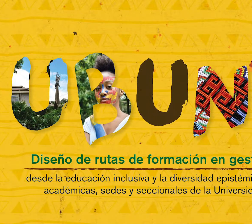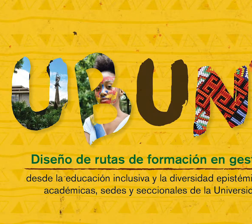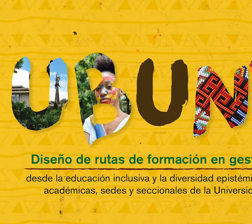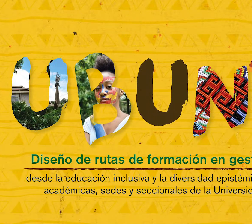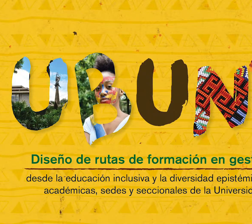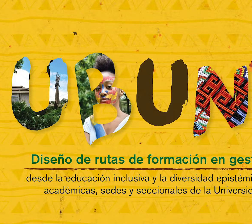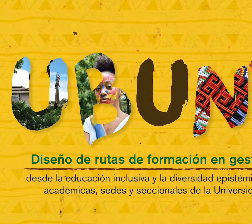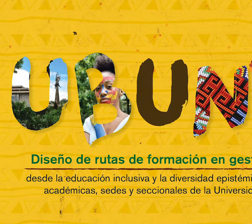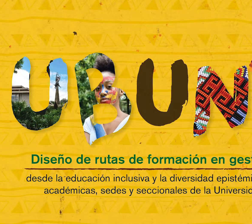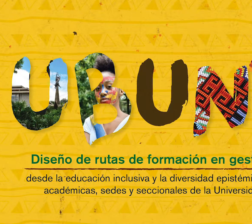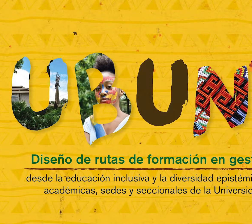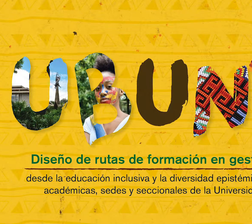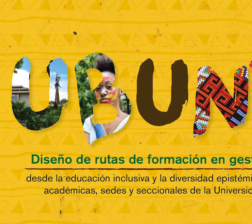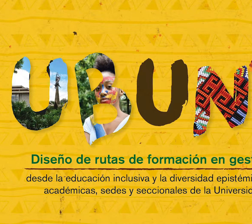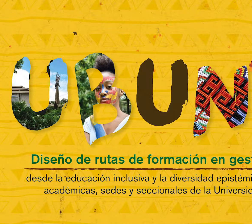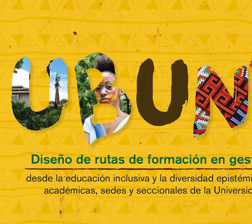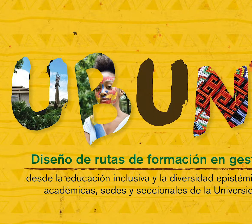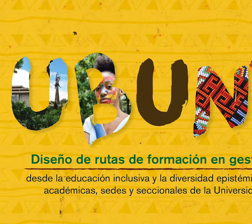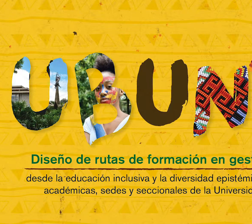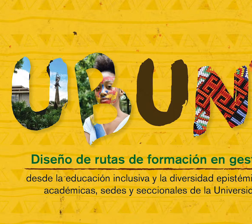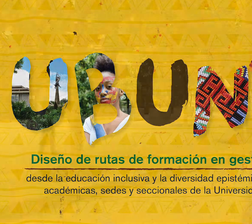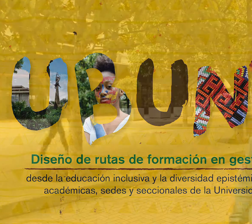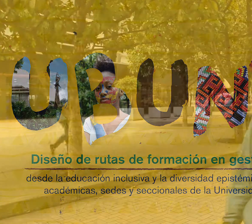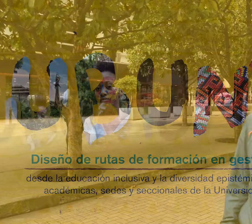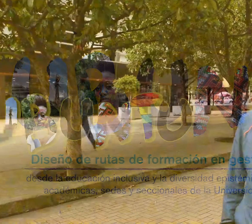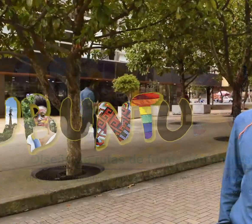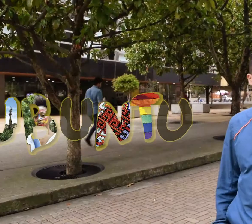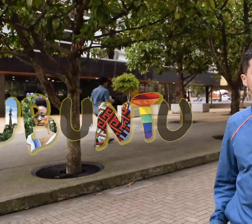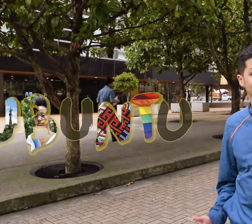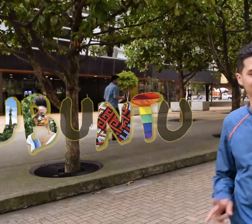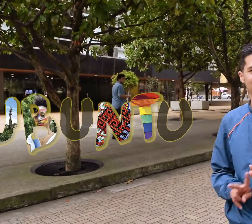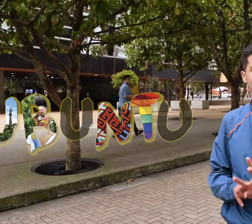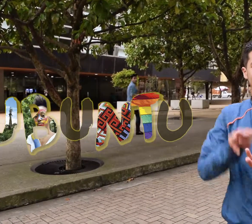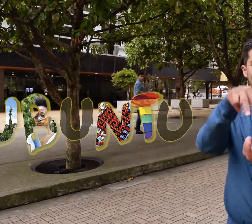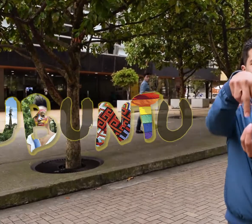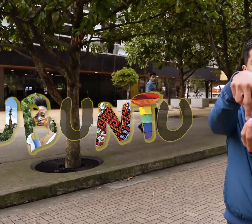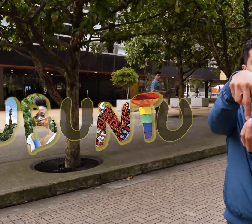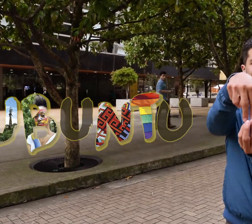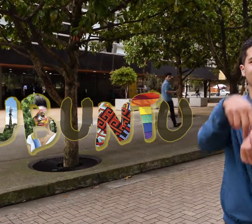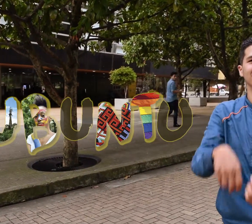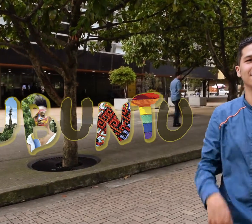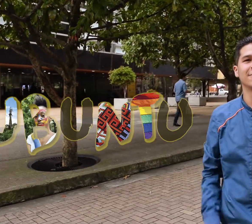interepistémicos, relatos, revisión documental. Ubuntu, soy porque somos.